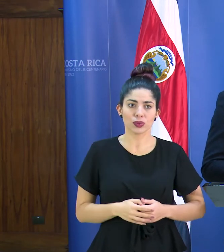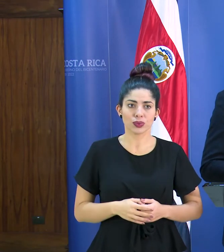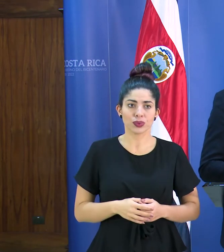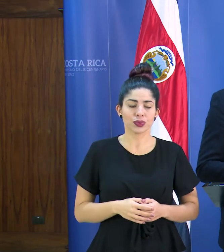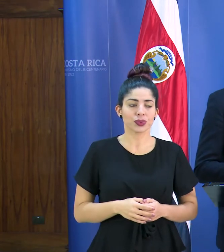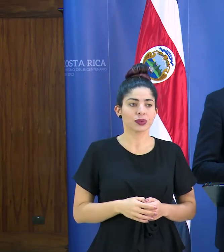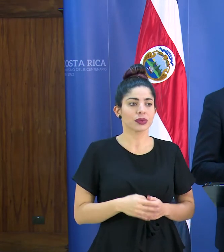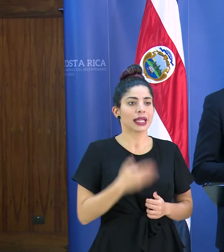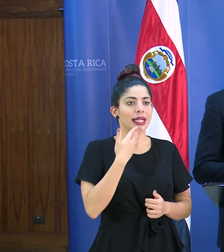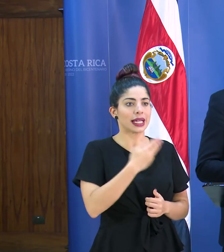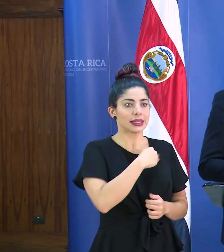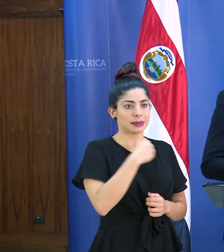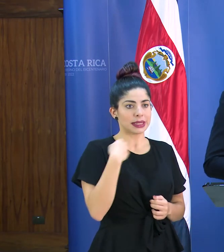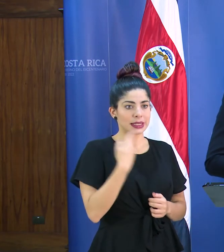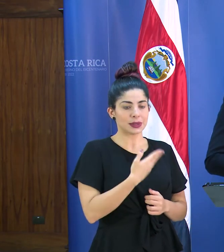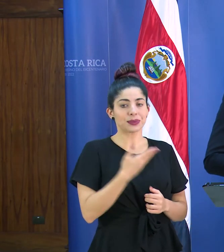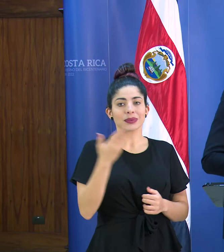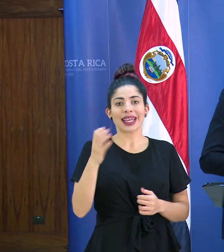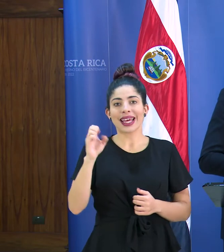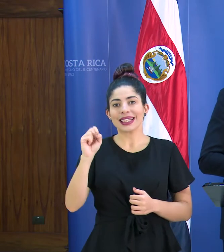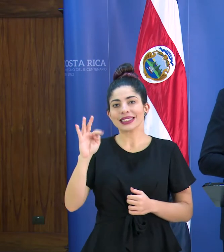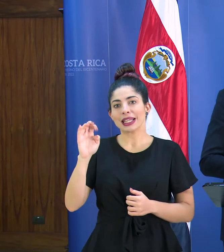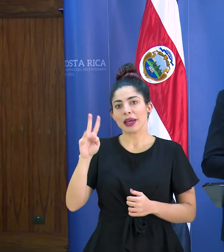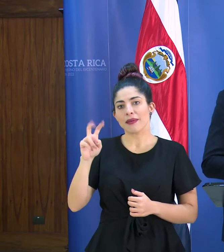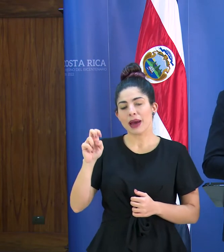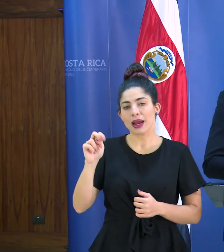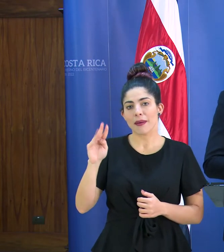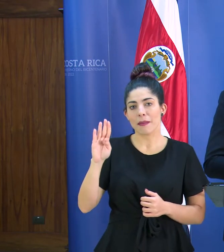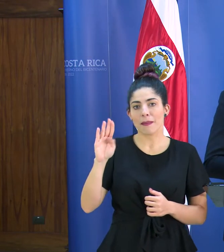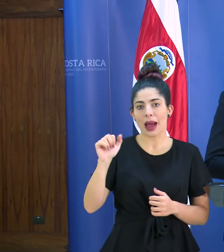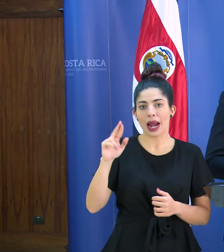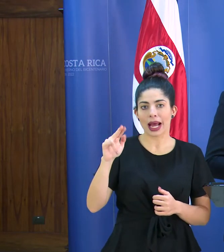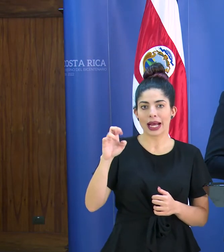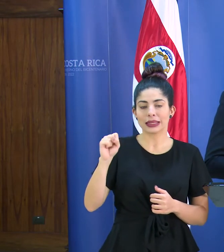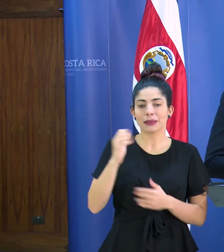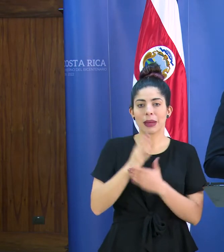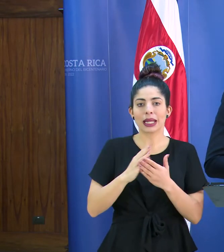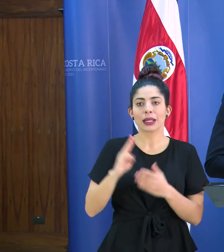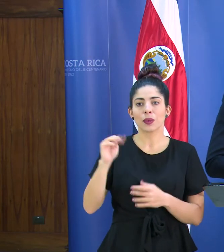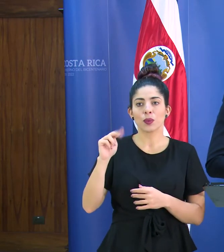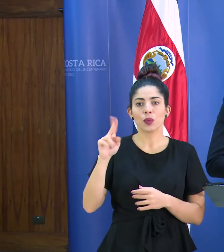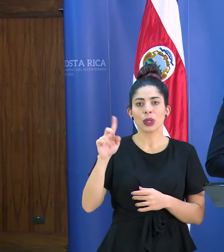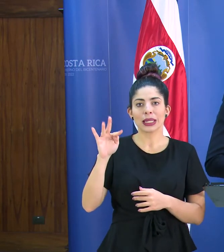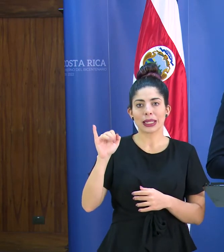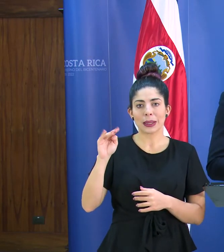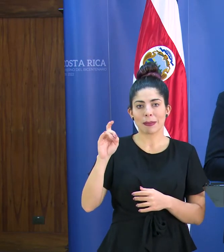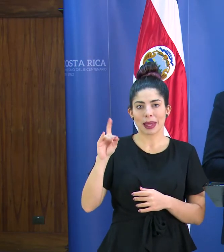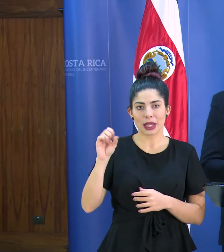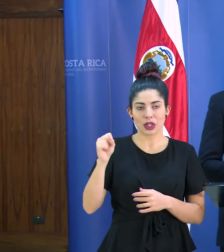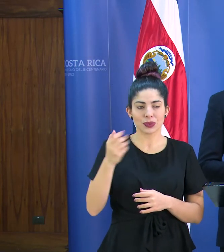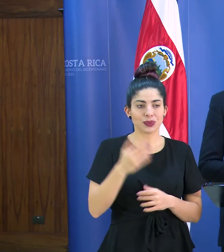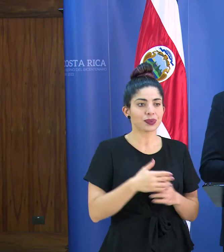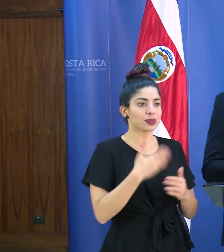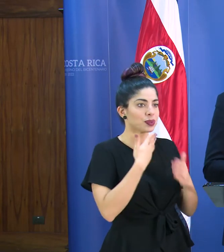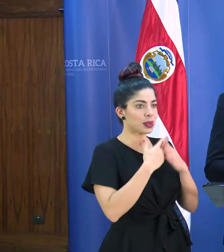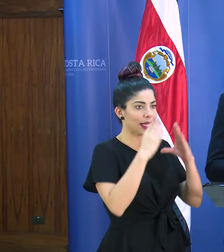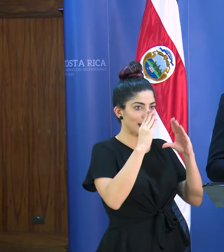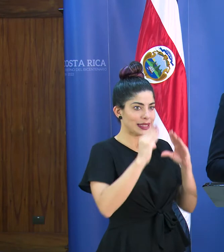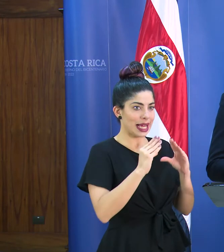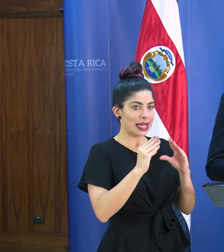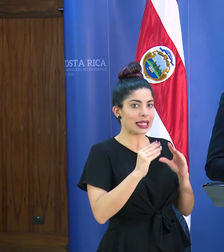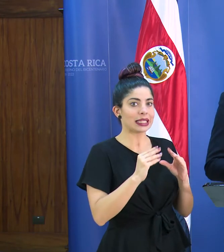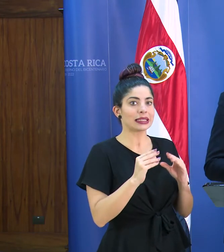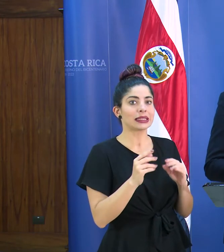Gracias señor Ministro Esteban Vargas de Multimedios por favor telediario su consulta Sí, buenas tardes Don Daniel